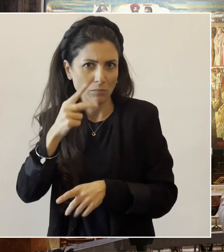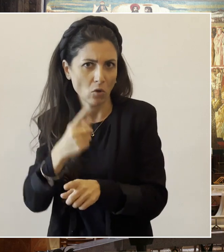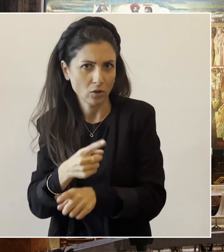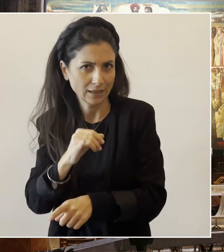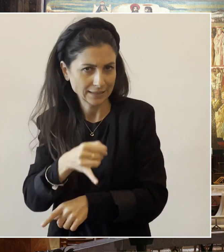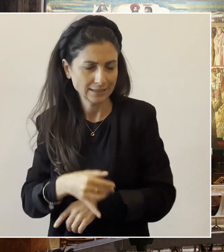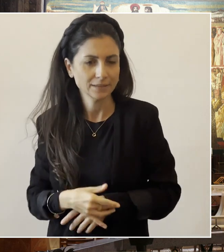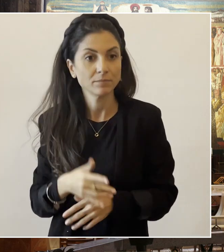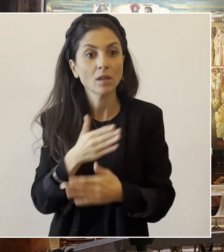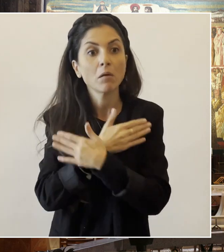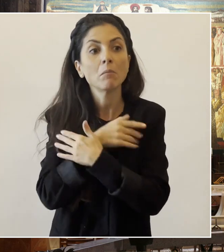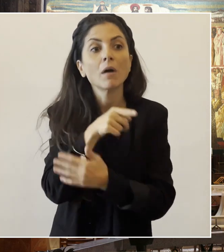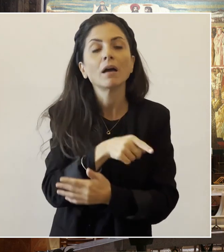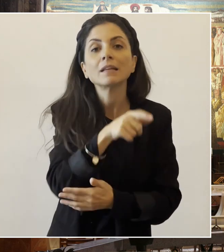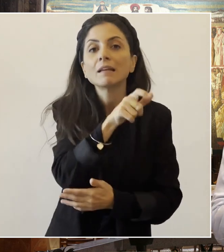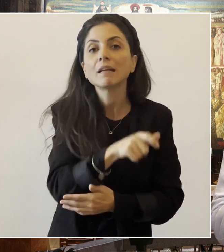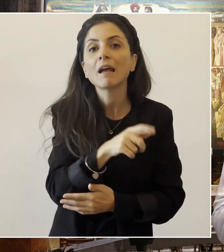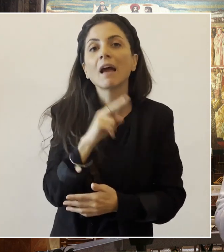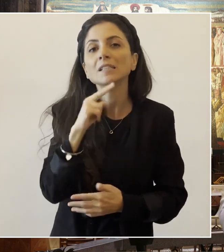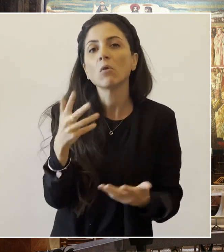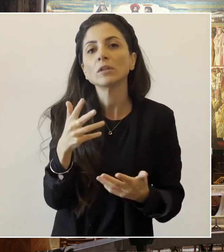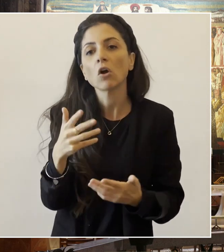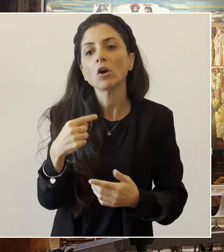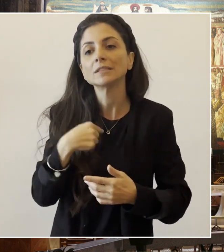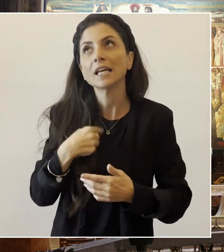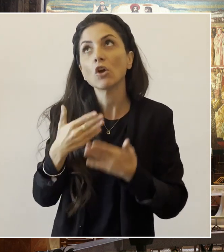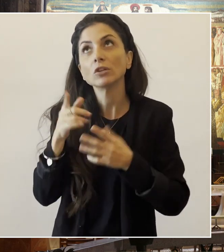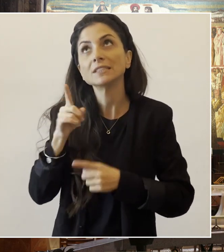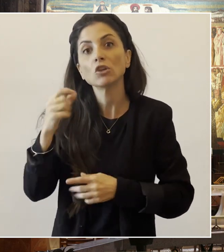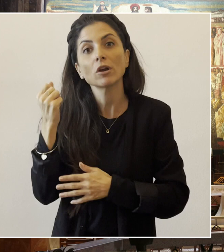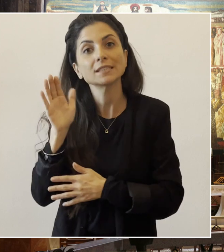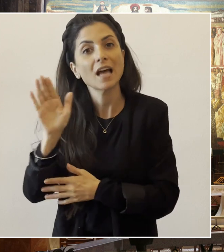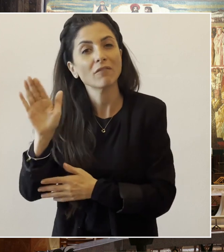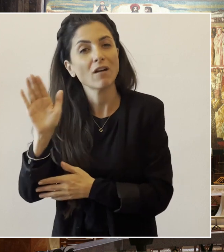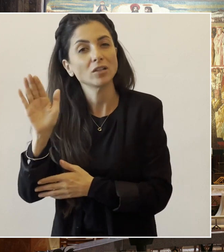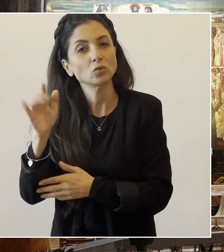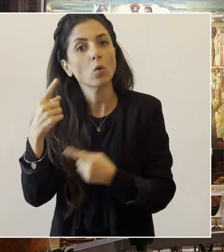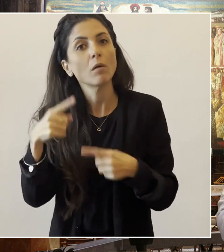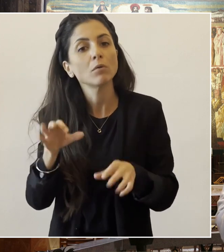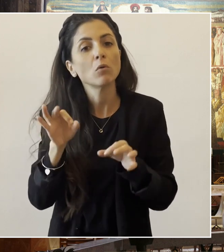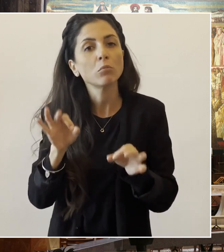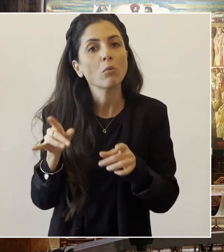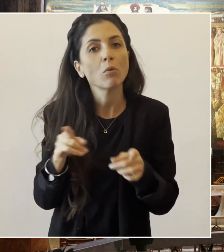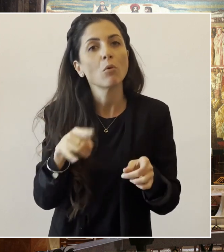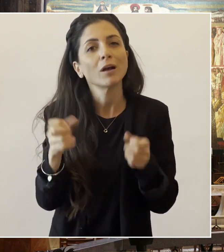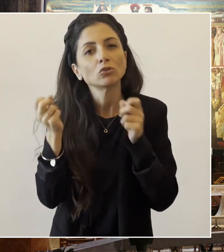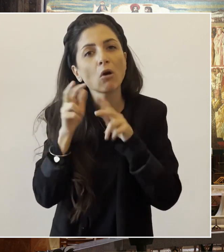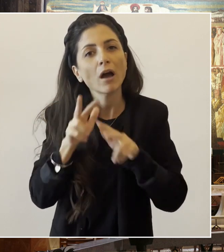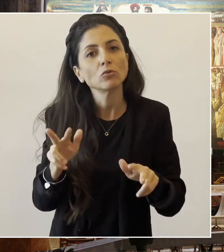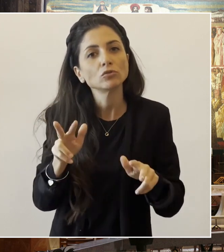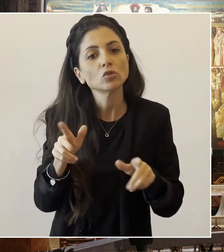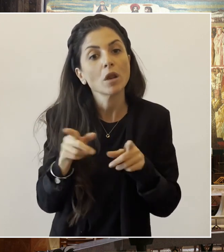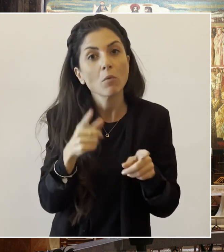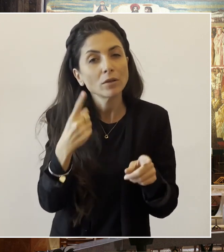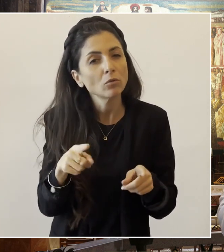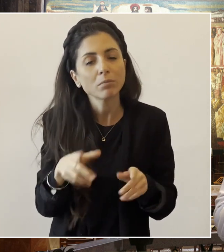ecco sono la serva del Signore in questo episodio dell'annunciazione, è l'inizio di tutto. Dire sì significa iniziare a